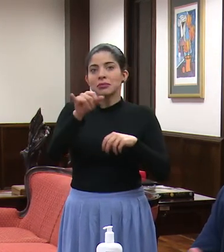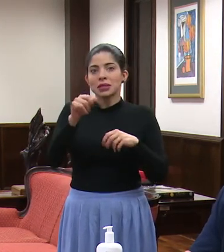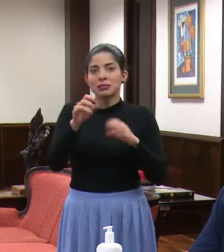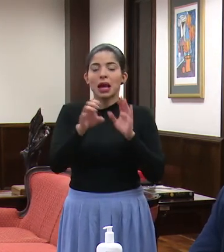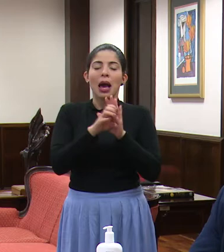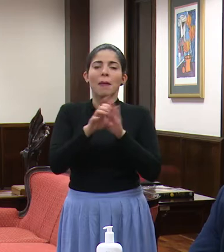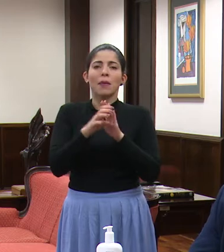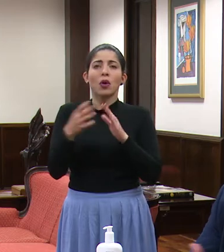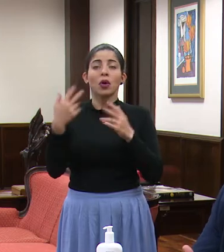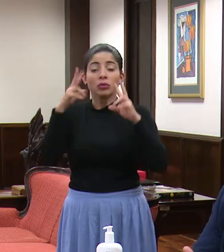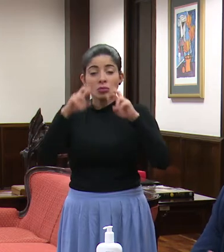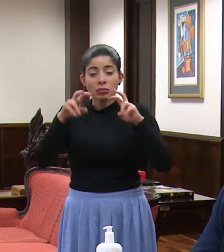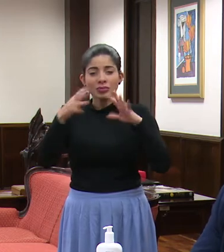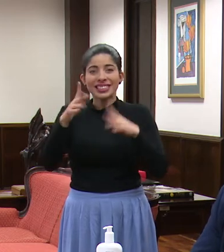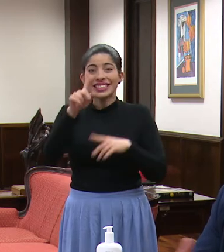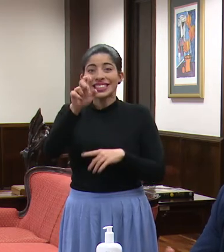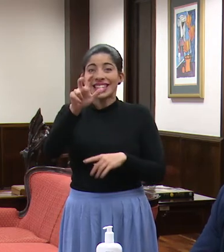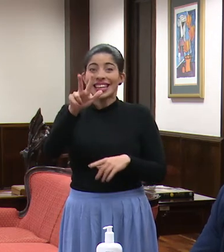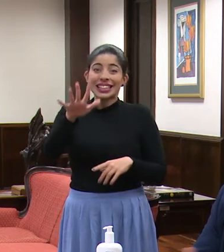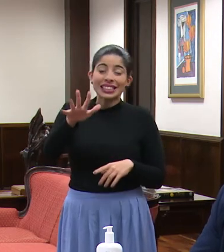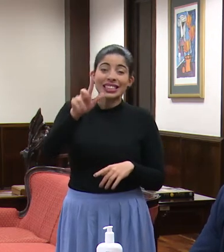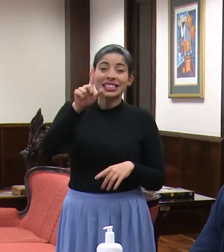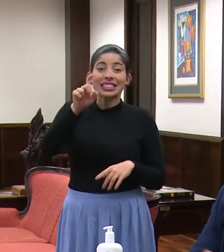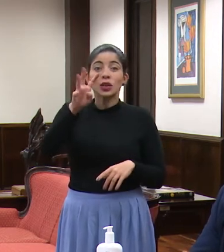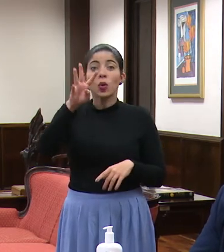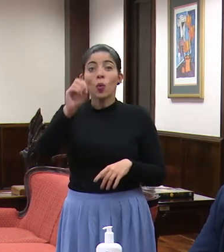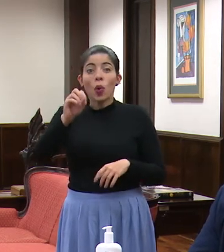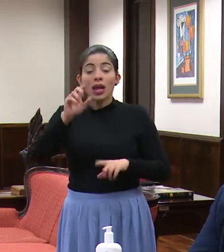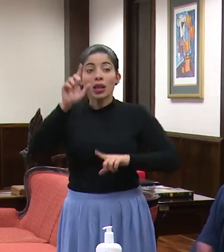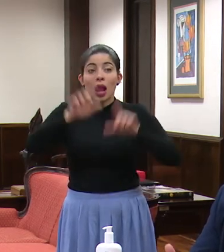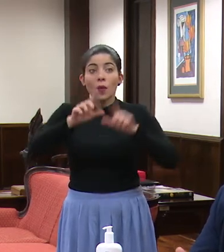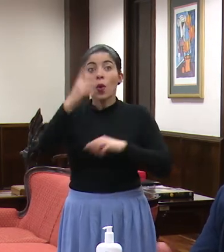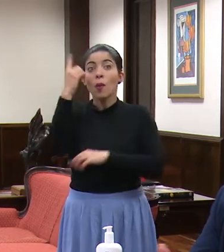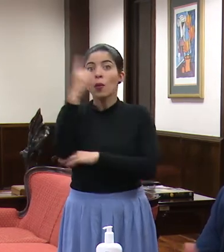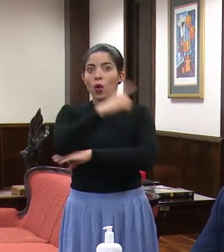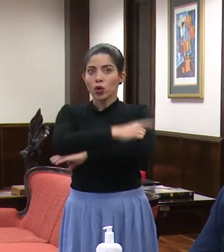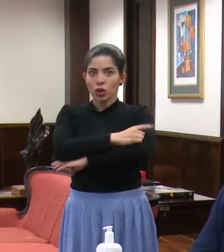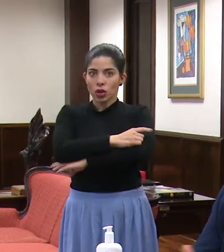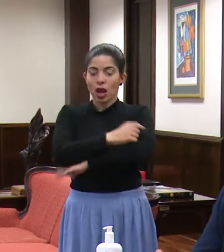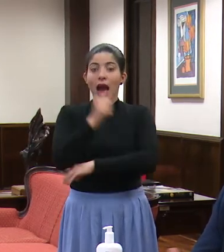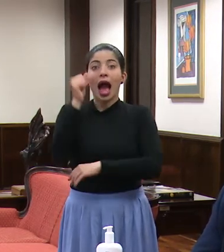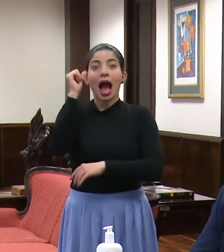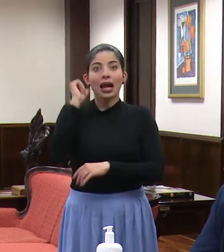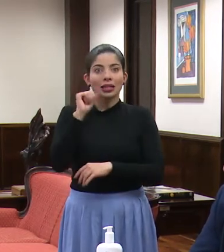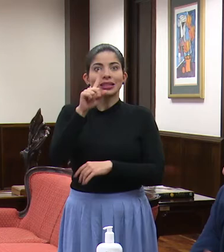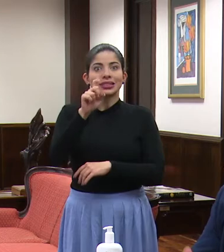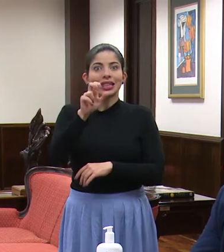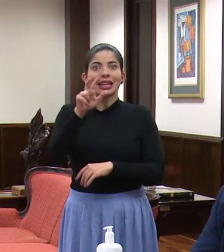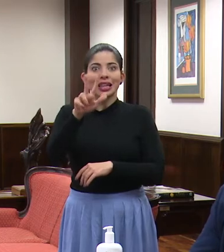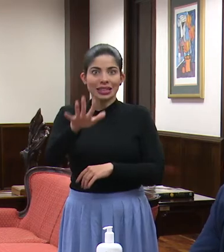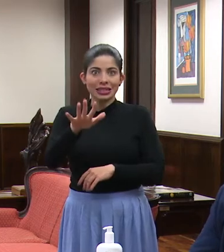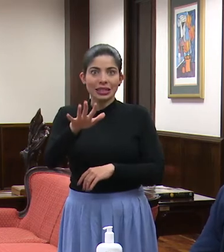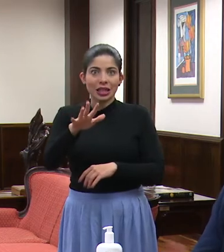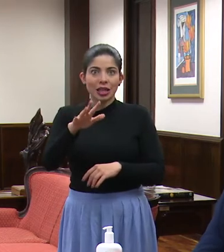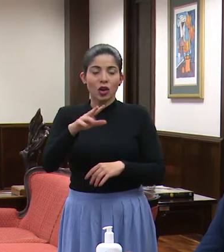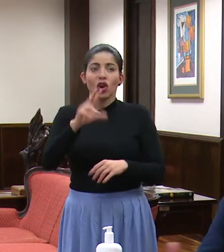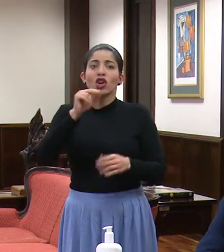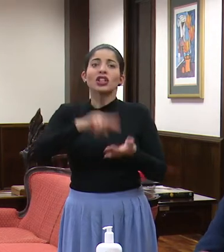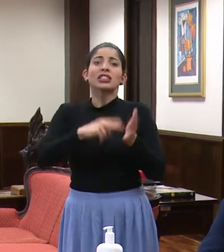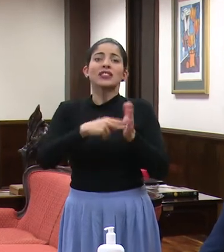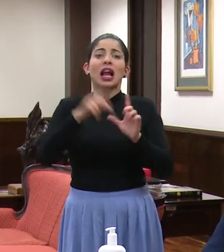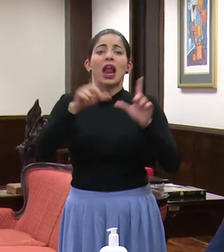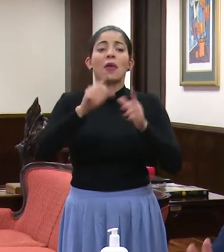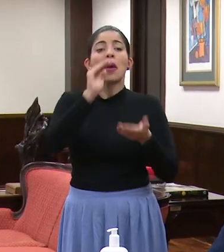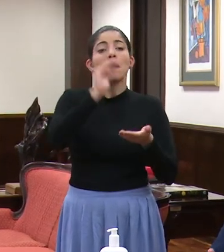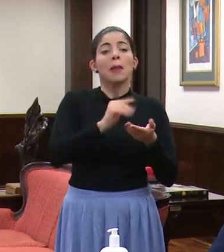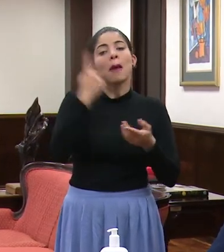es decir, estábamos manejando 135, 140 pruebas diarias, ayer se manejaron 135, es decir, que no fue que dejamos de